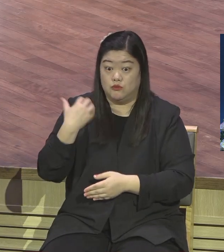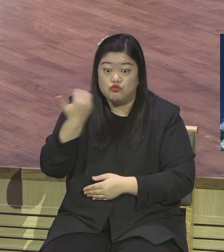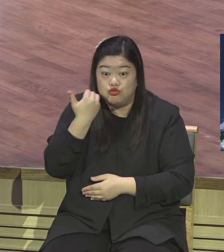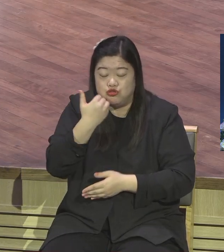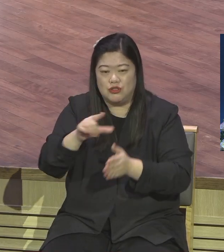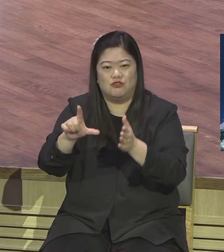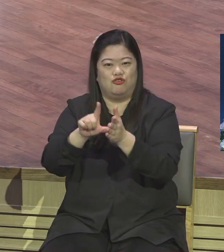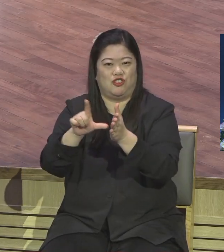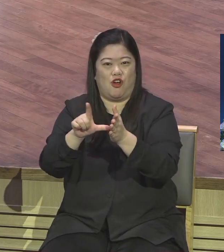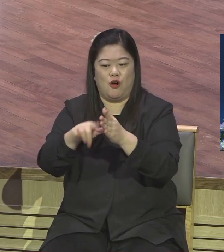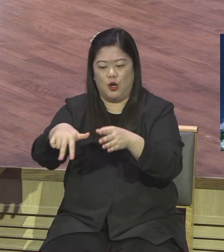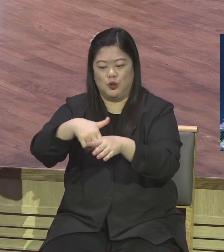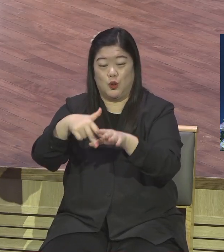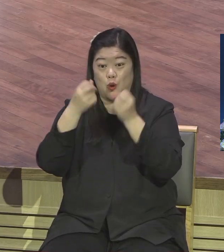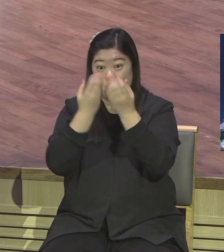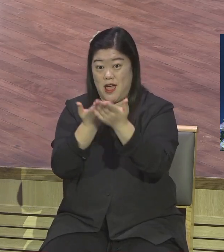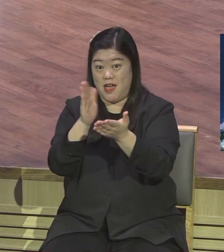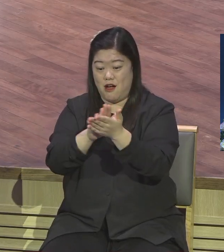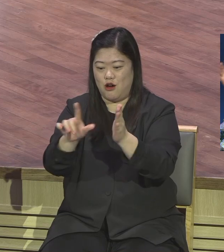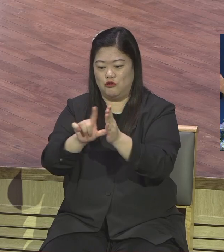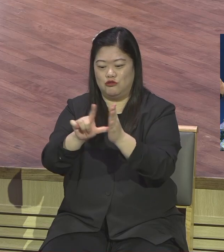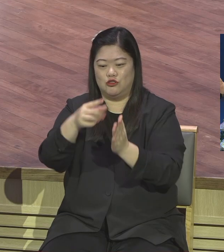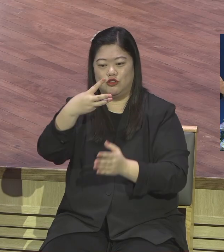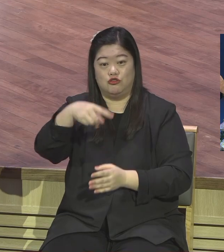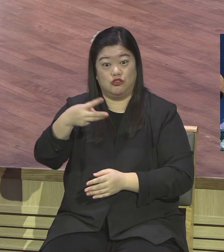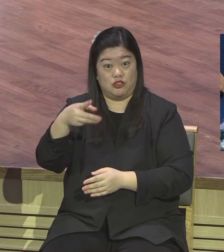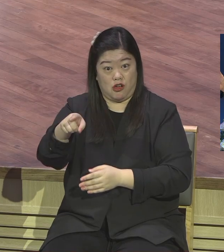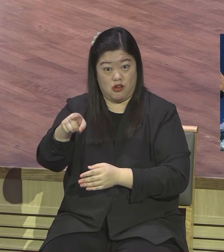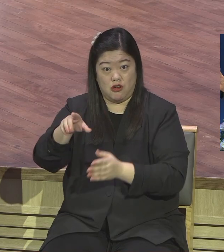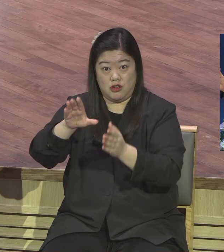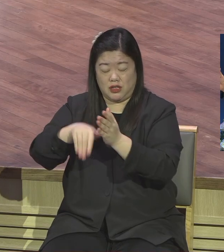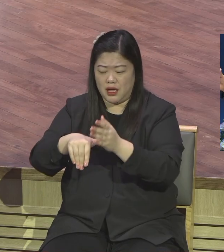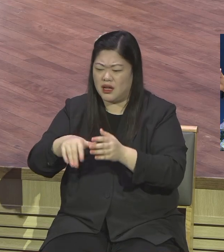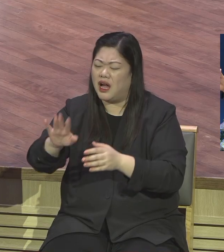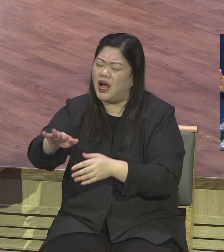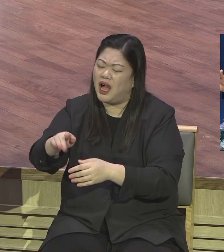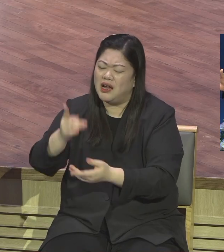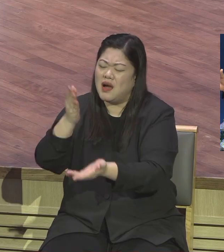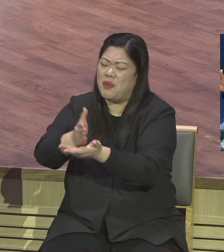바로 잡았습니다 근데 저 사람들 지금 또 고집하고 있어요 베드로가 반석이라고